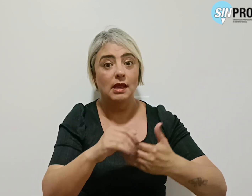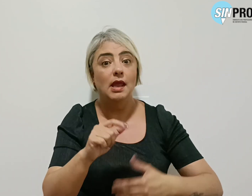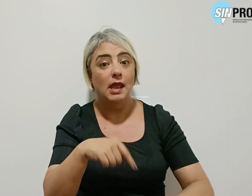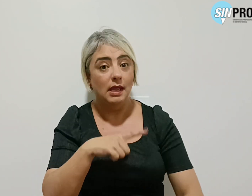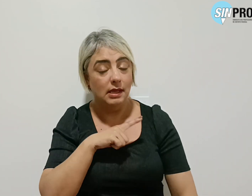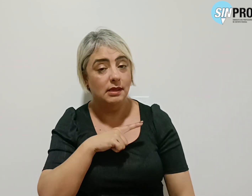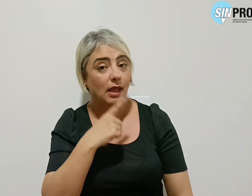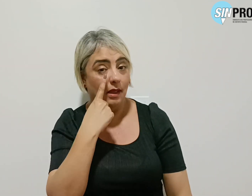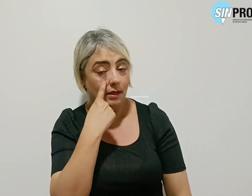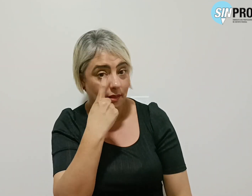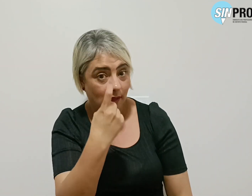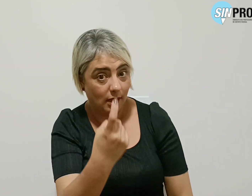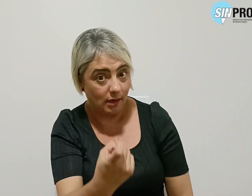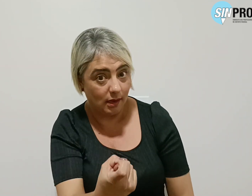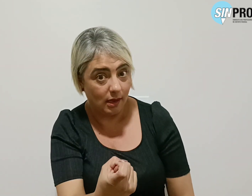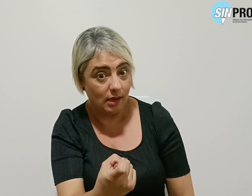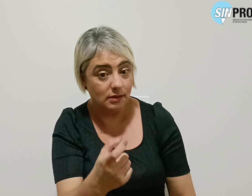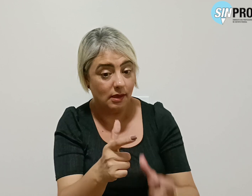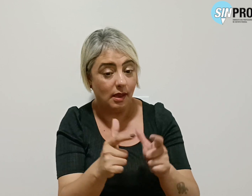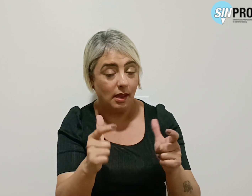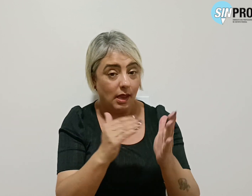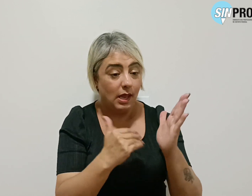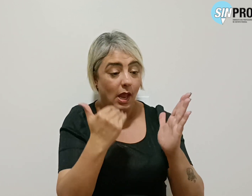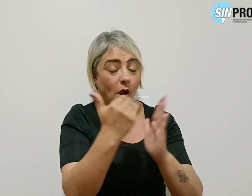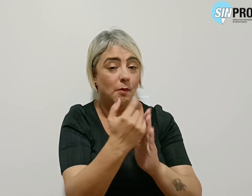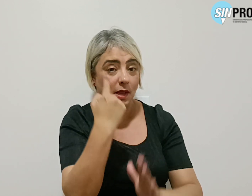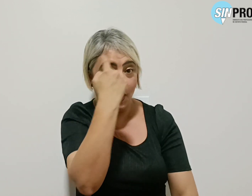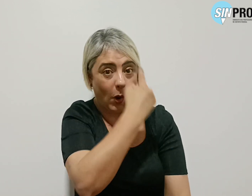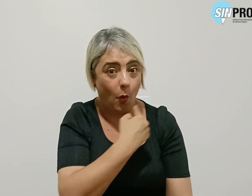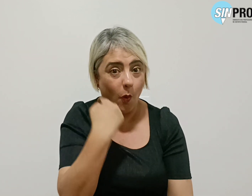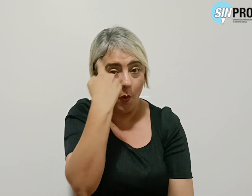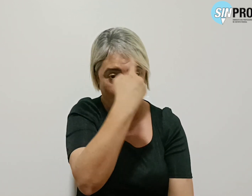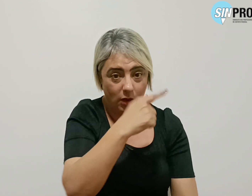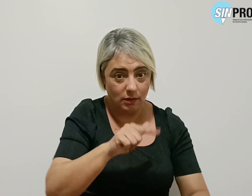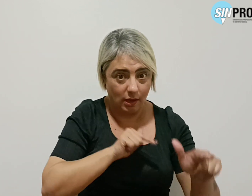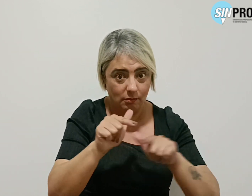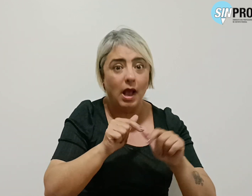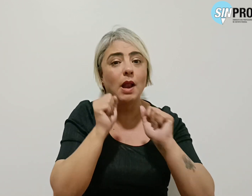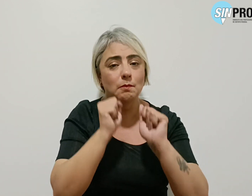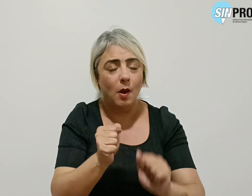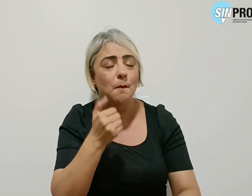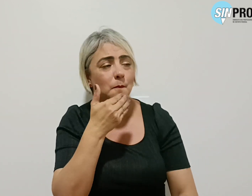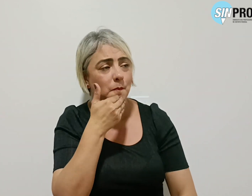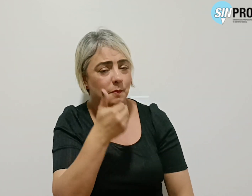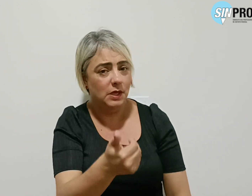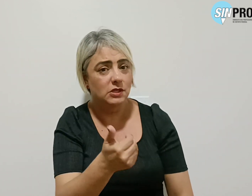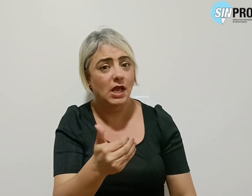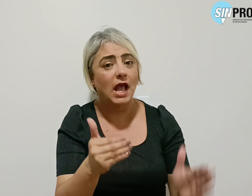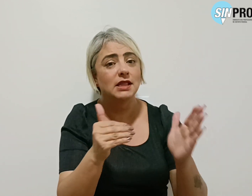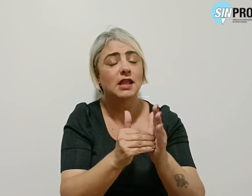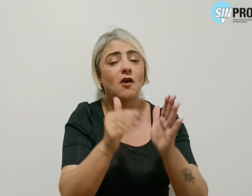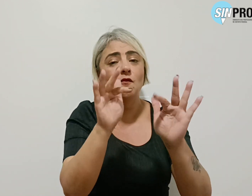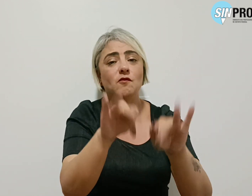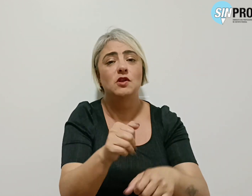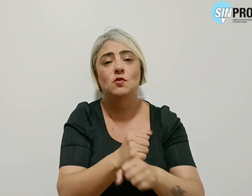tiverem interesse na ampliação da carga horária poderão solicitá-la até o fim deste ano,